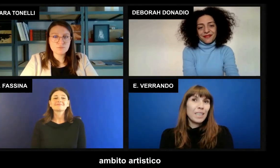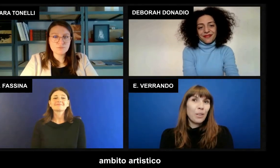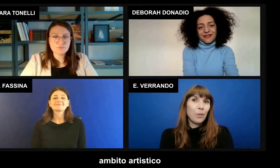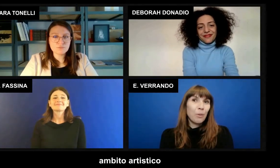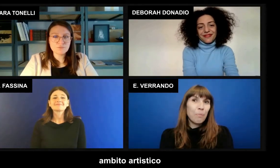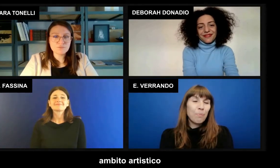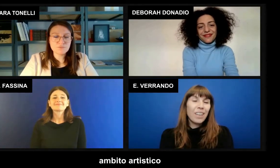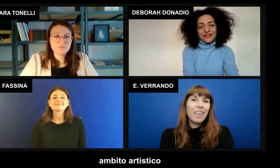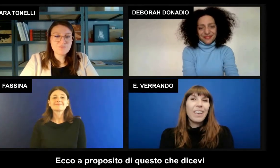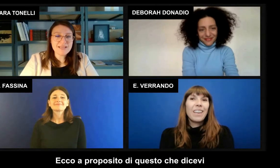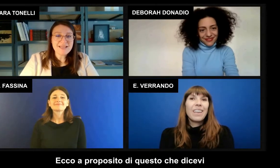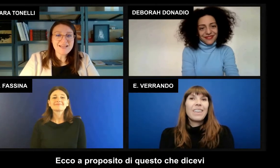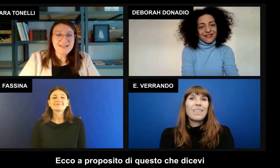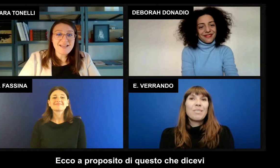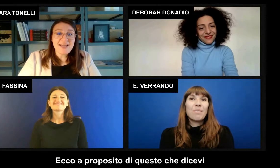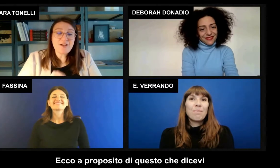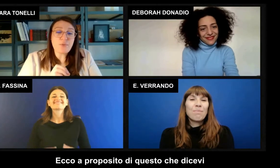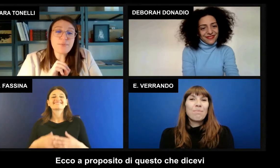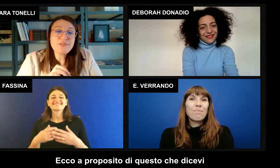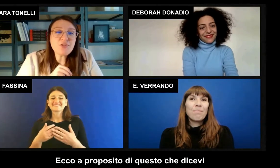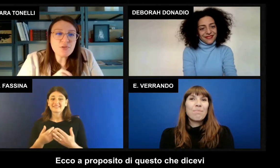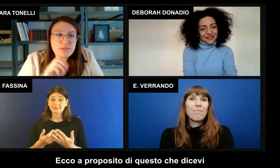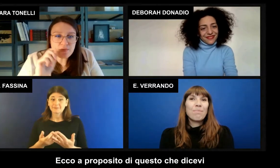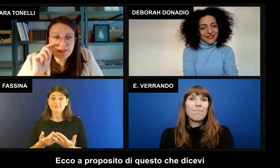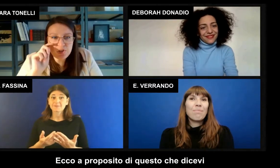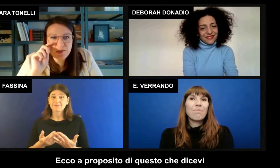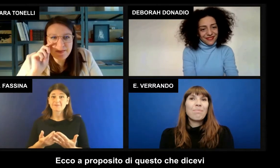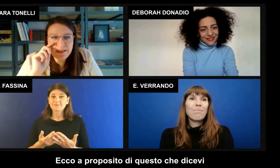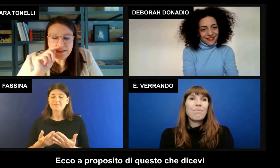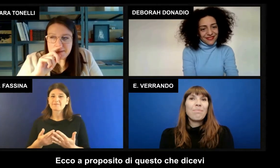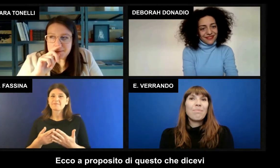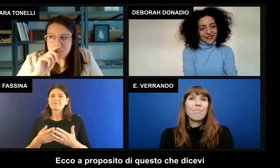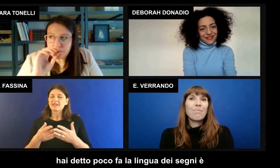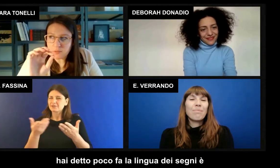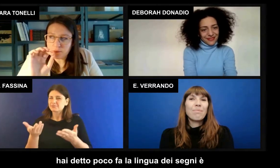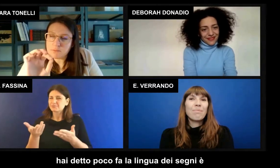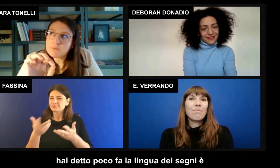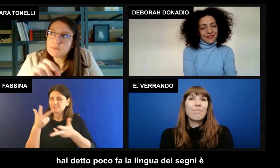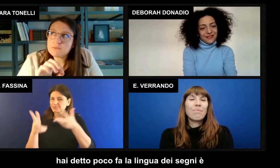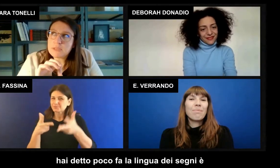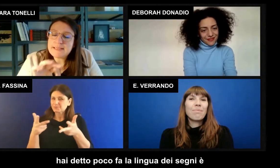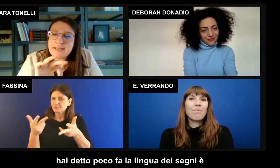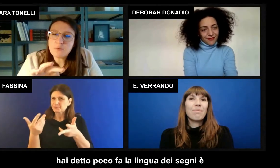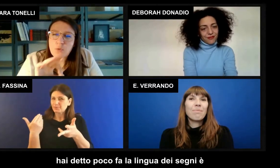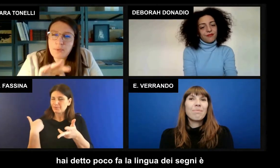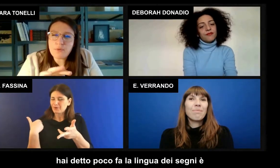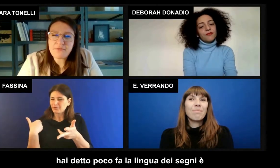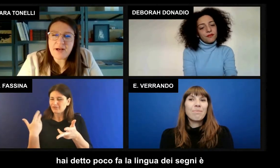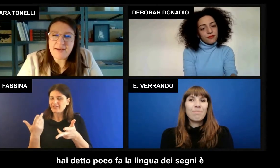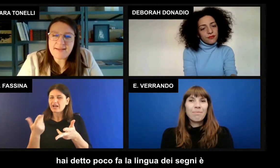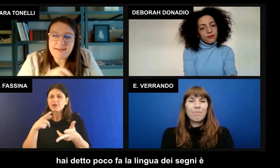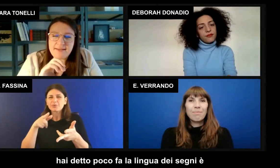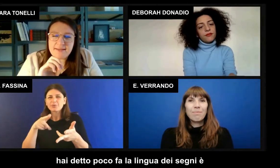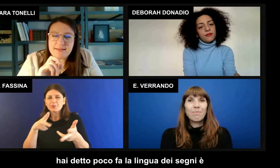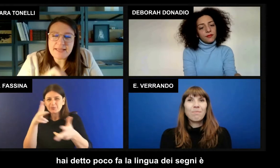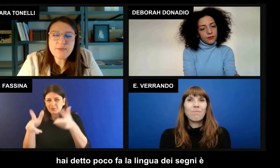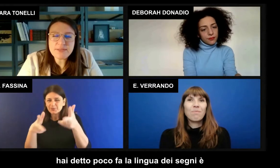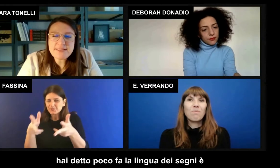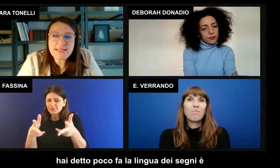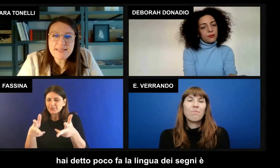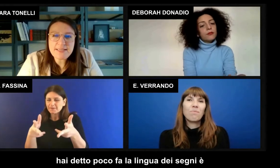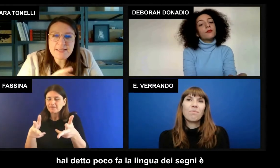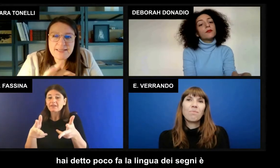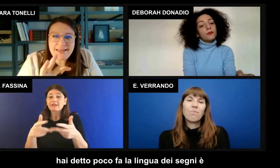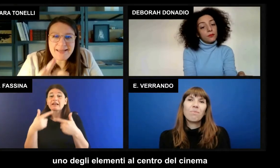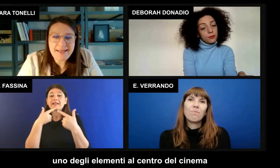artistico. Ecco, a proposito di questo che dicevi, hai detto poco fa, la